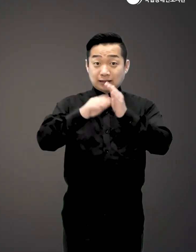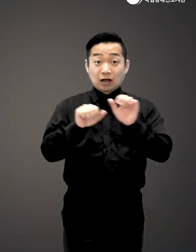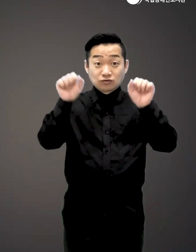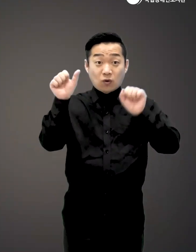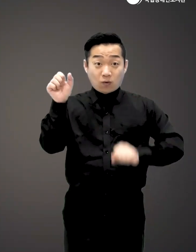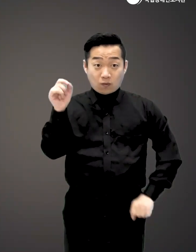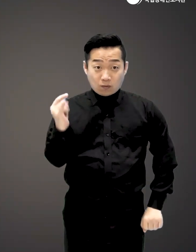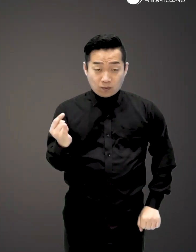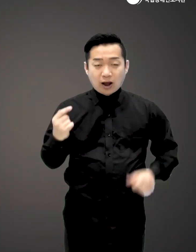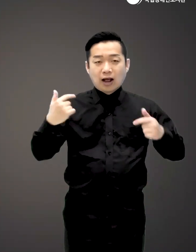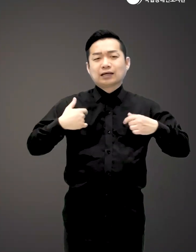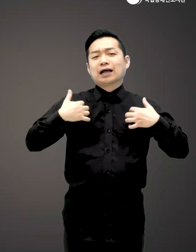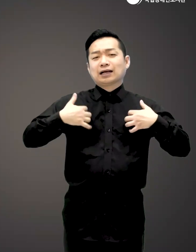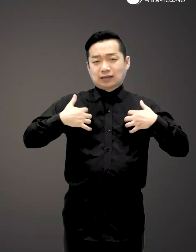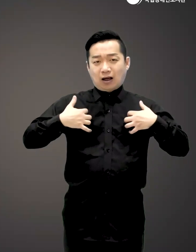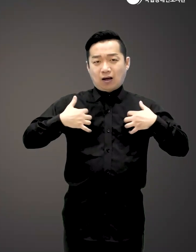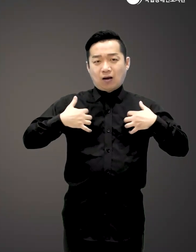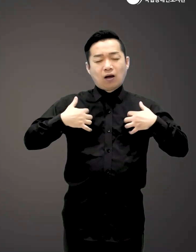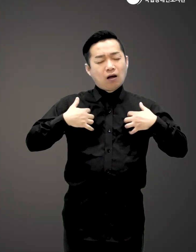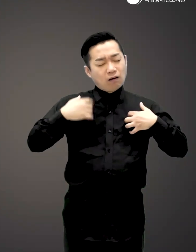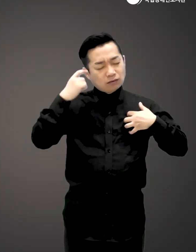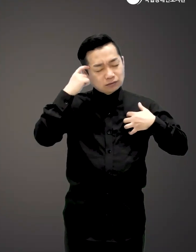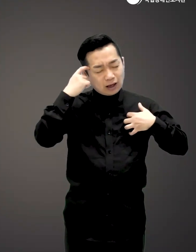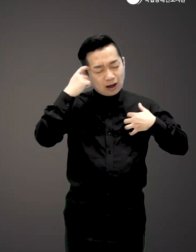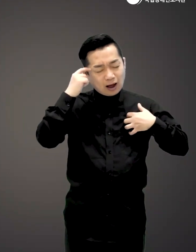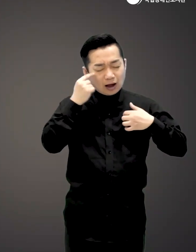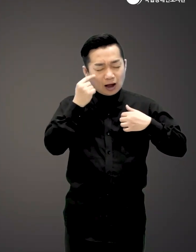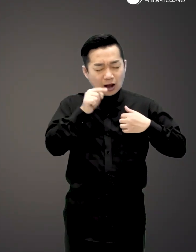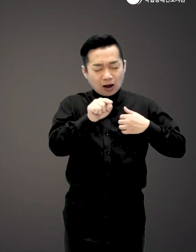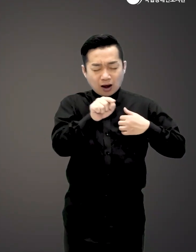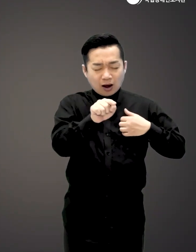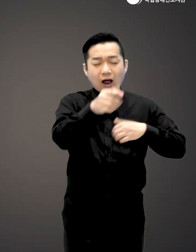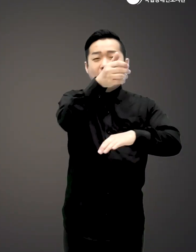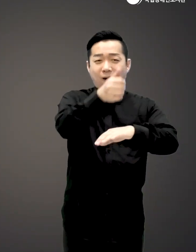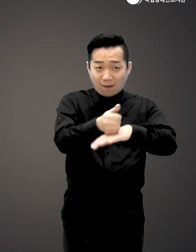운동회는 늘 신났던 것으로 추정한 결과였죠